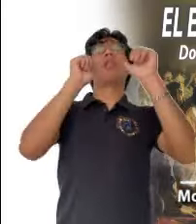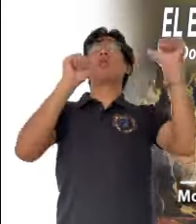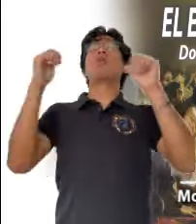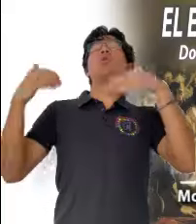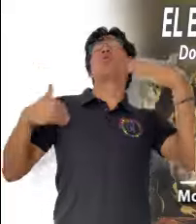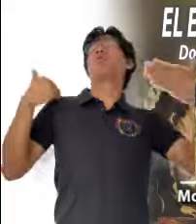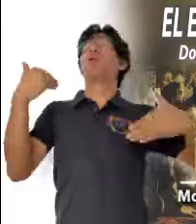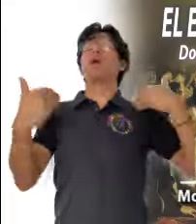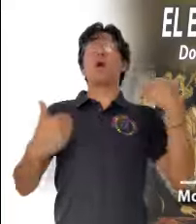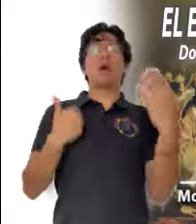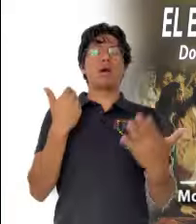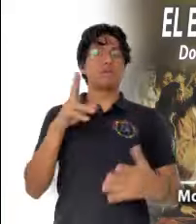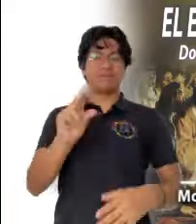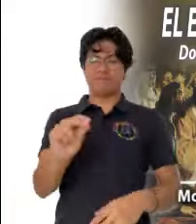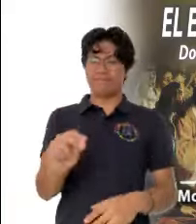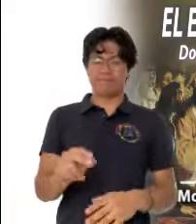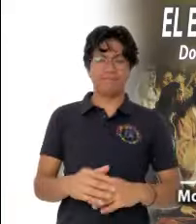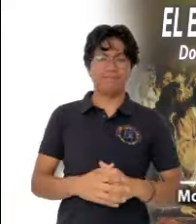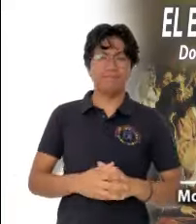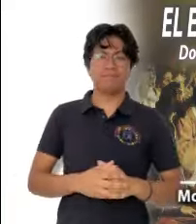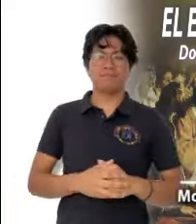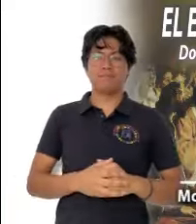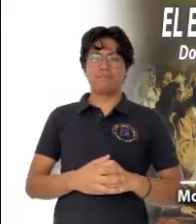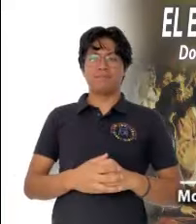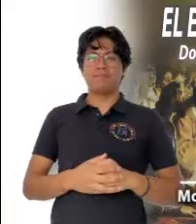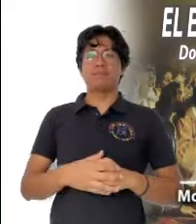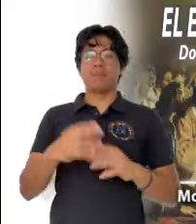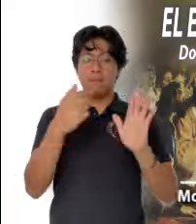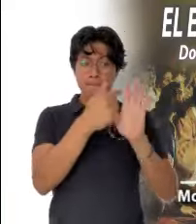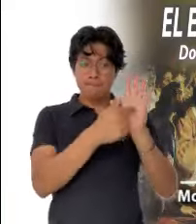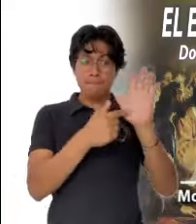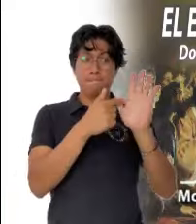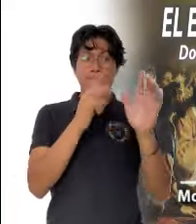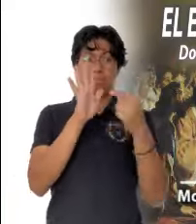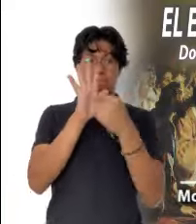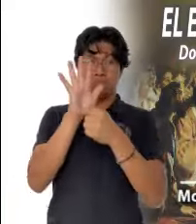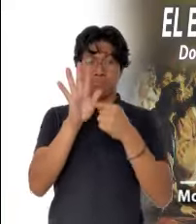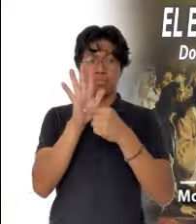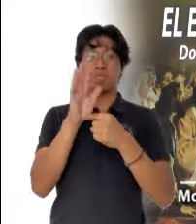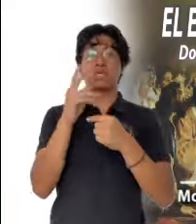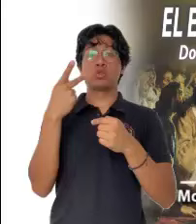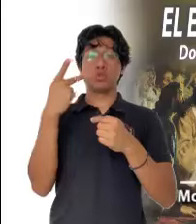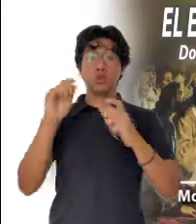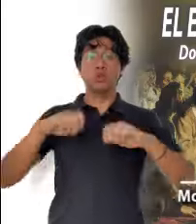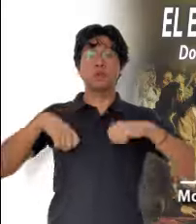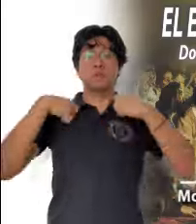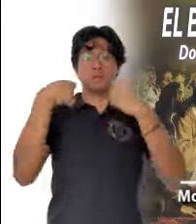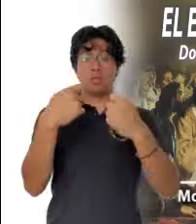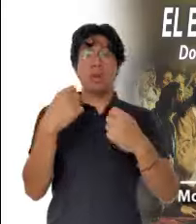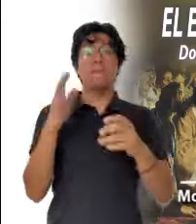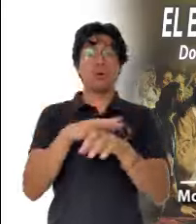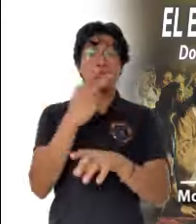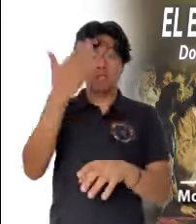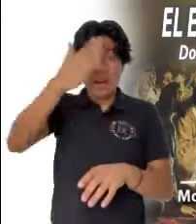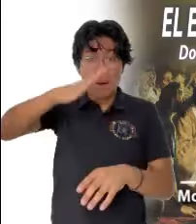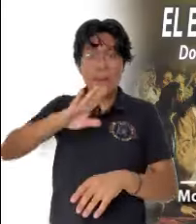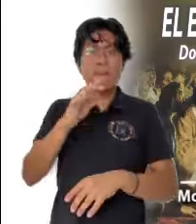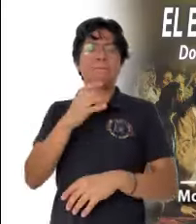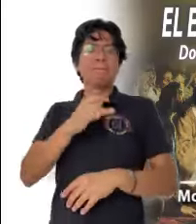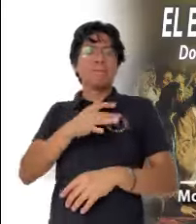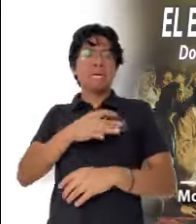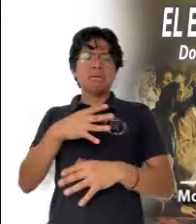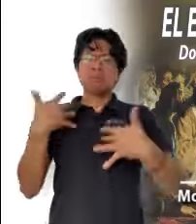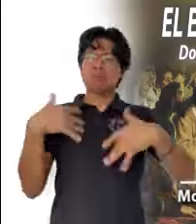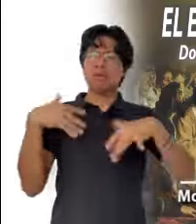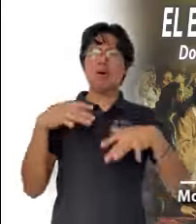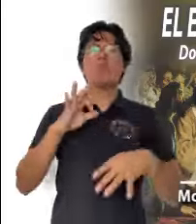aleluyas y alegrías. Presenta las huellas que ha dejado su entrega y por eso sabemos que el miedo